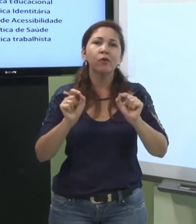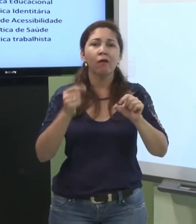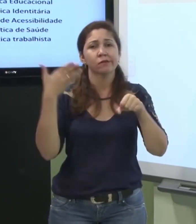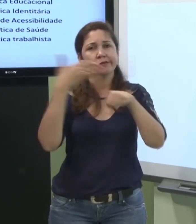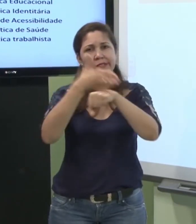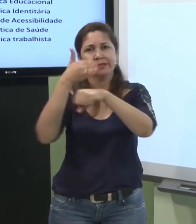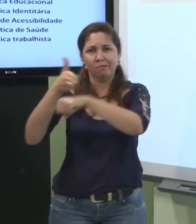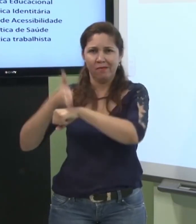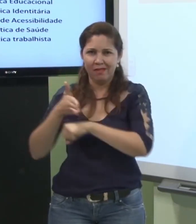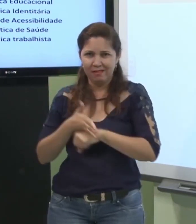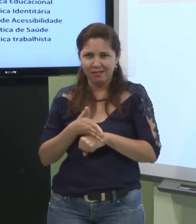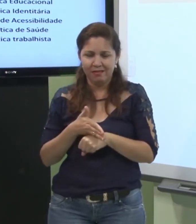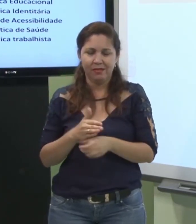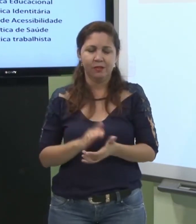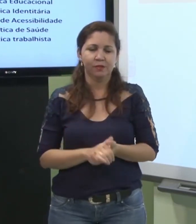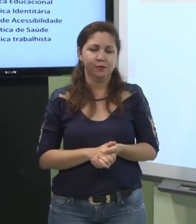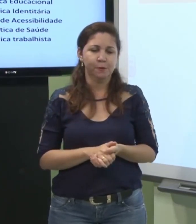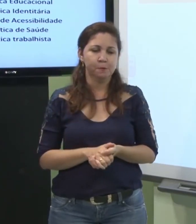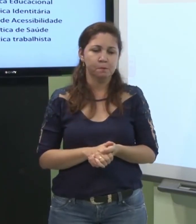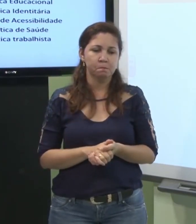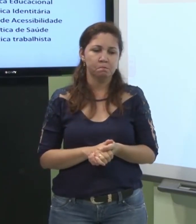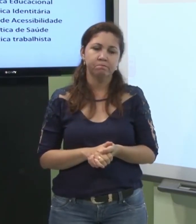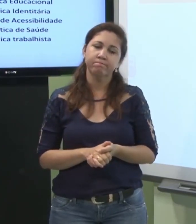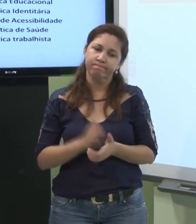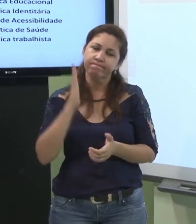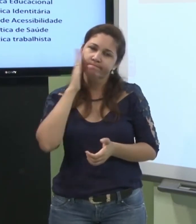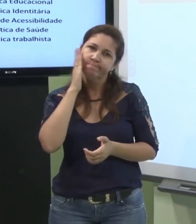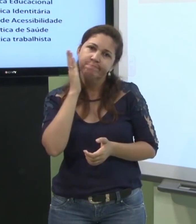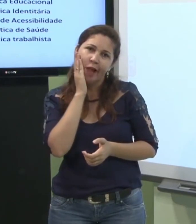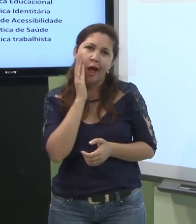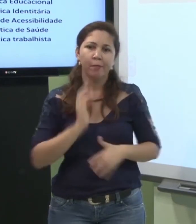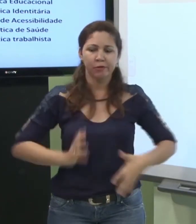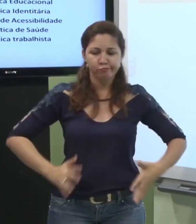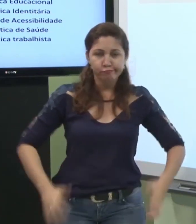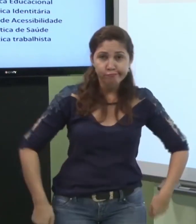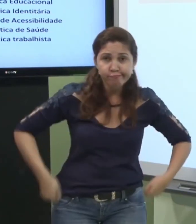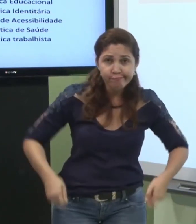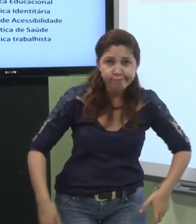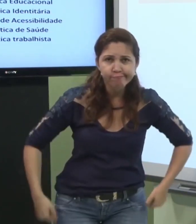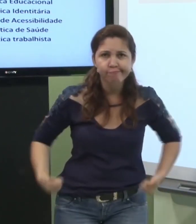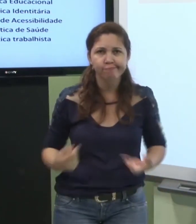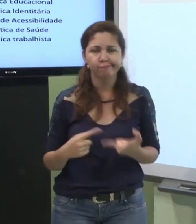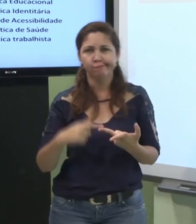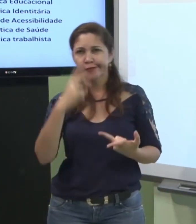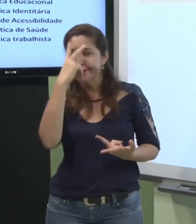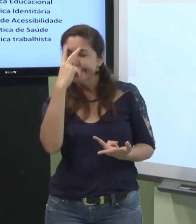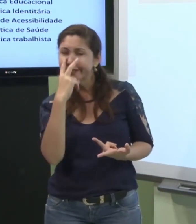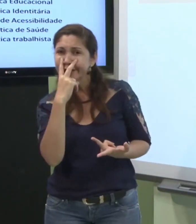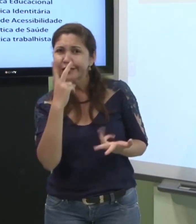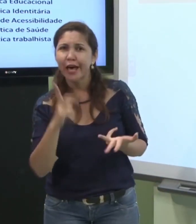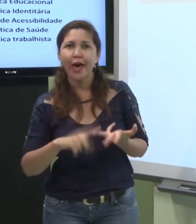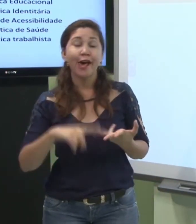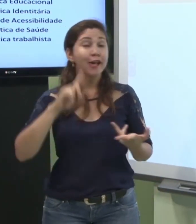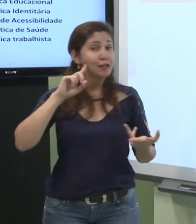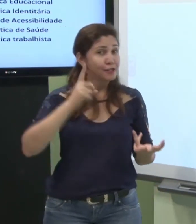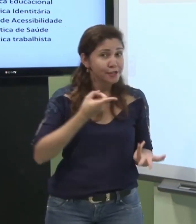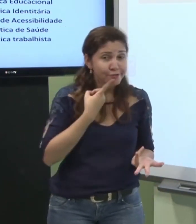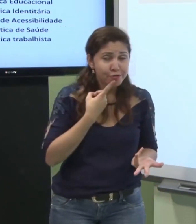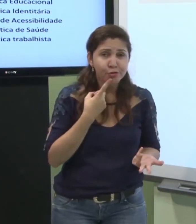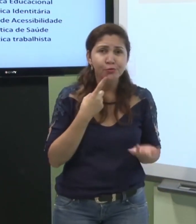então é uma luta que nós vemos lutando todos lutam por acessibilidade o cadeirante o